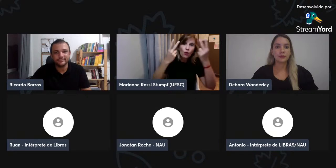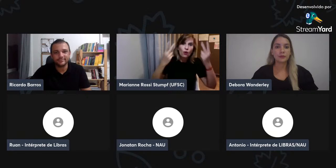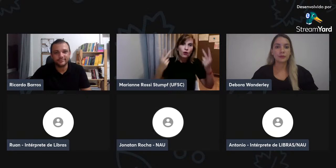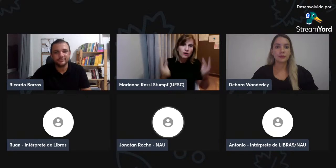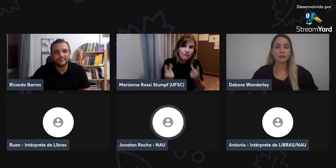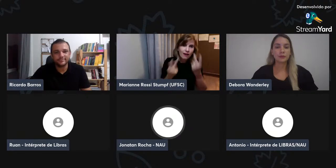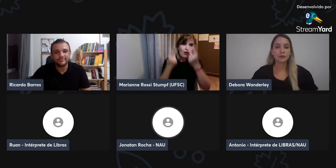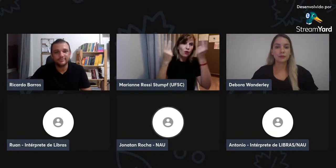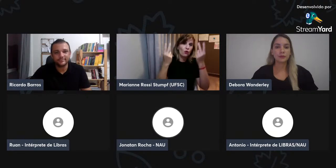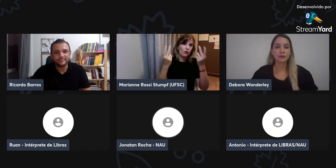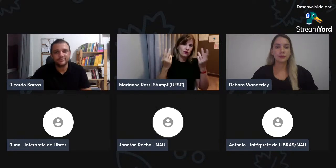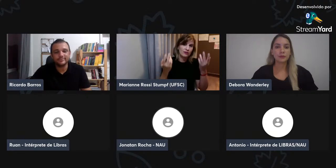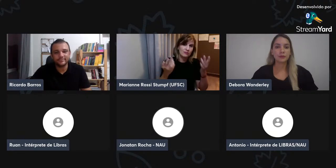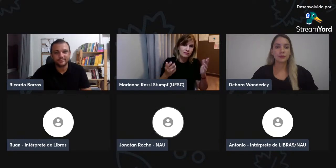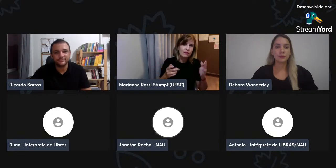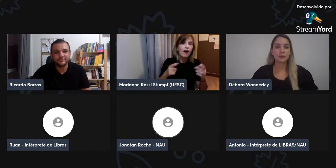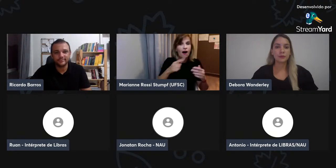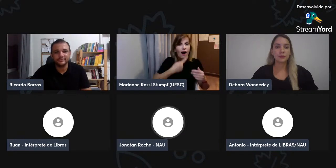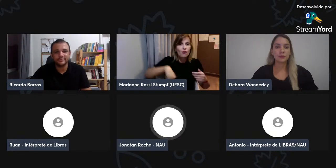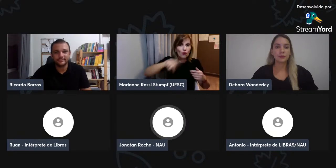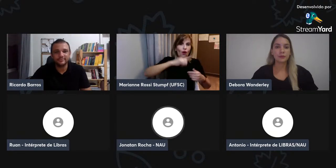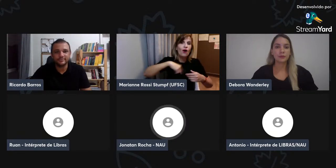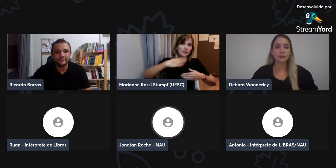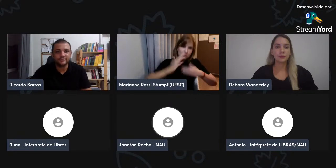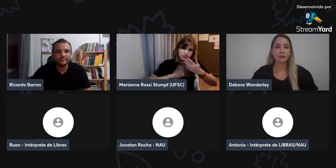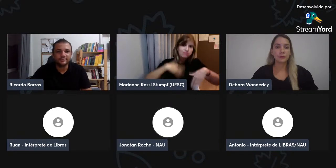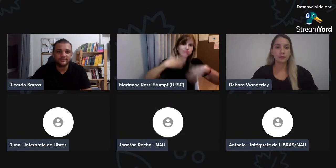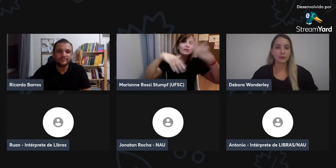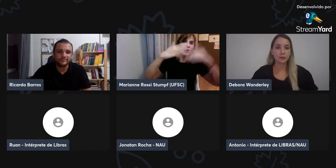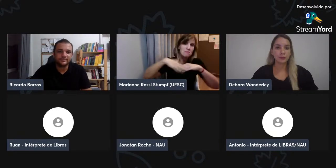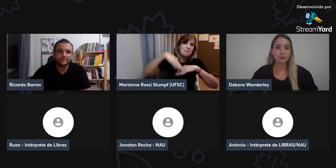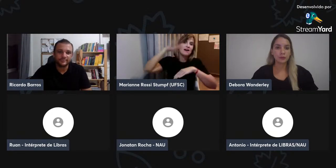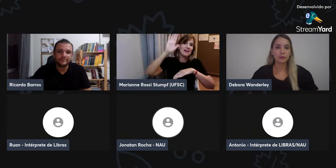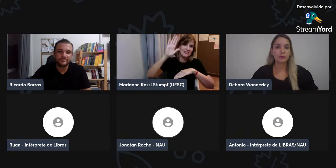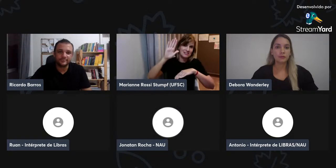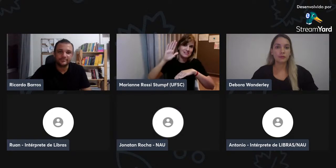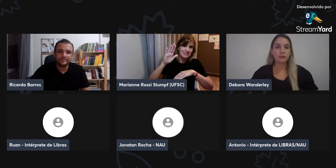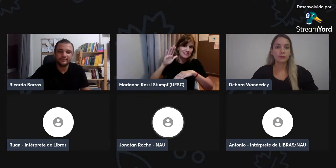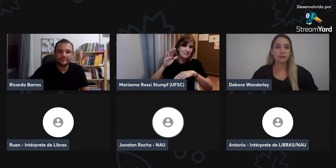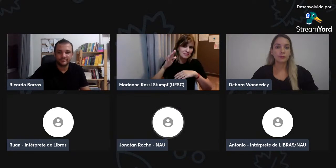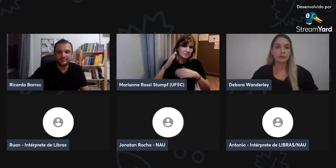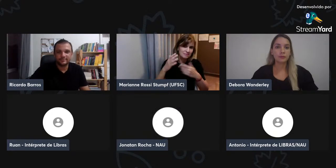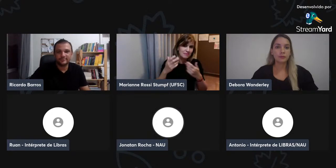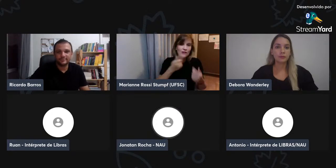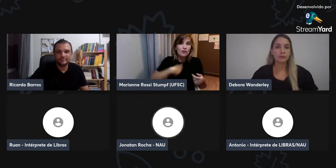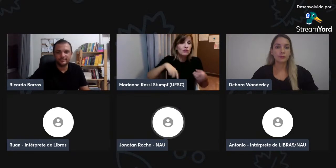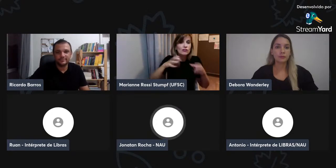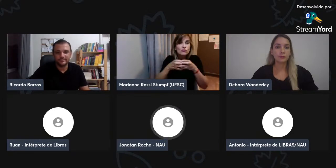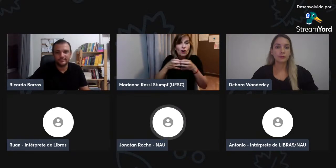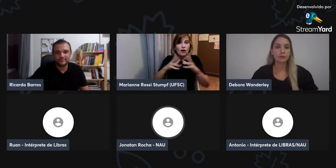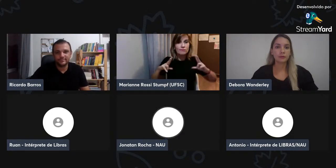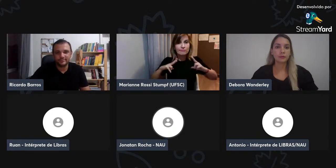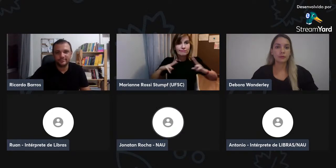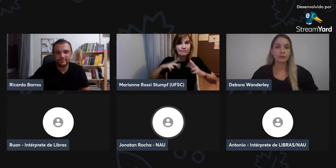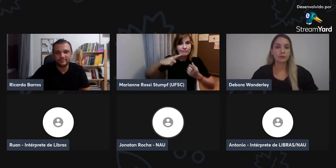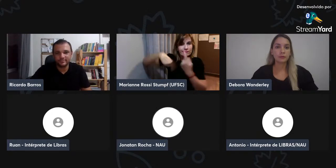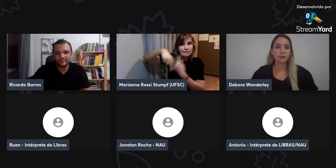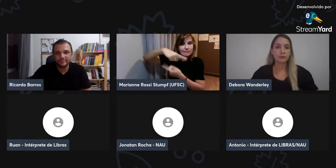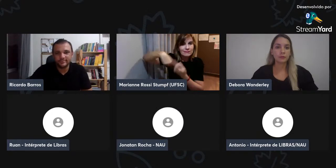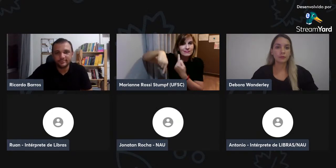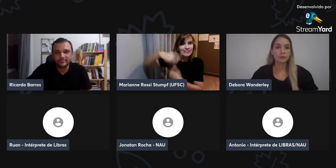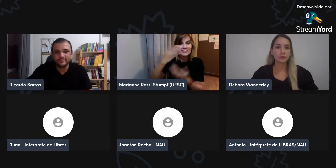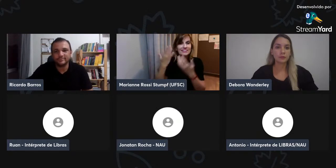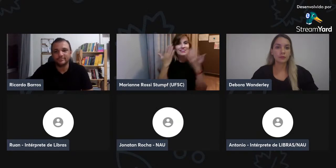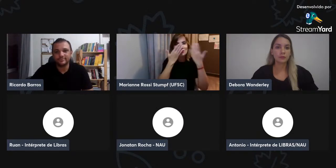os professores, então, falta valorizar esse sistema para que haja mais progresso nesse sentido.